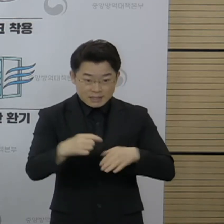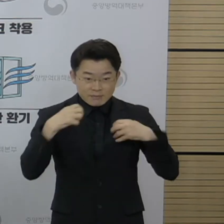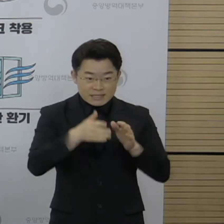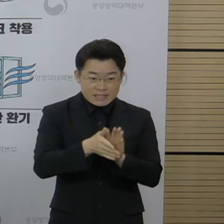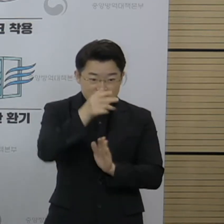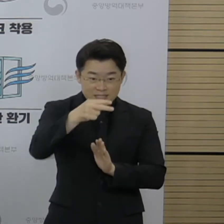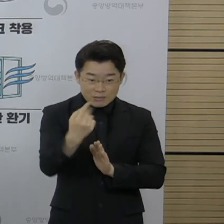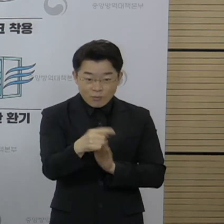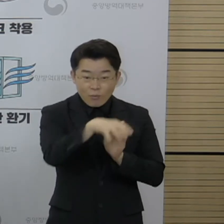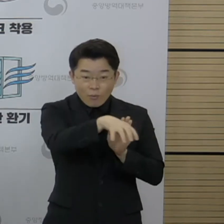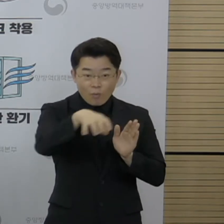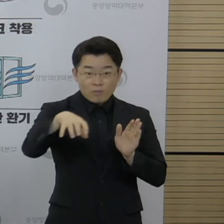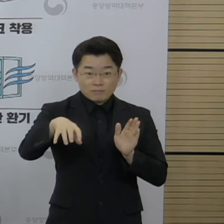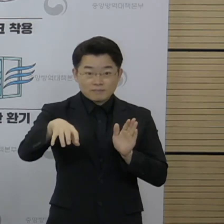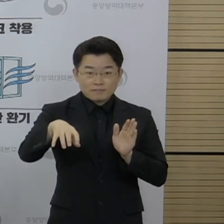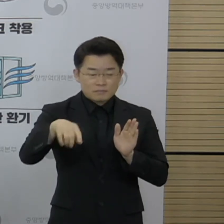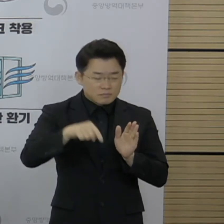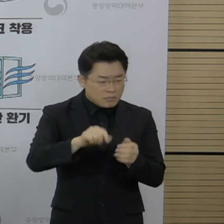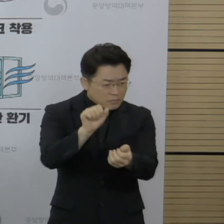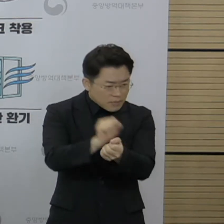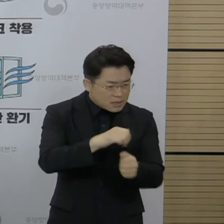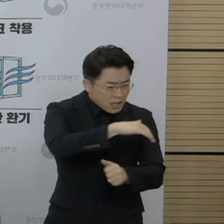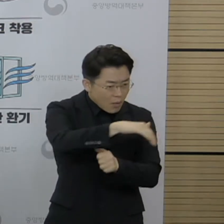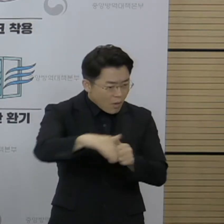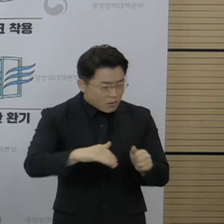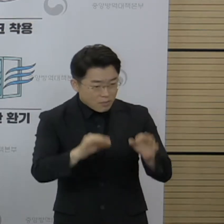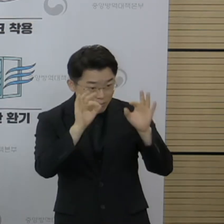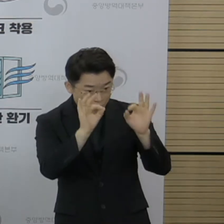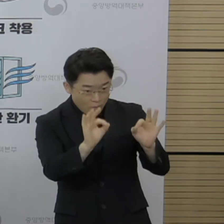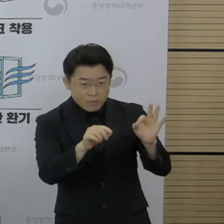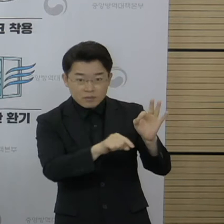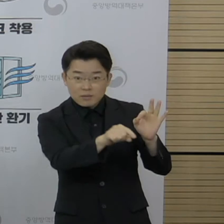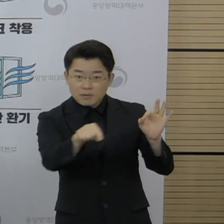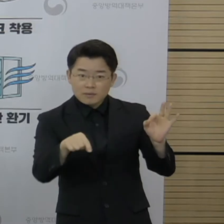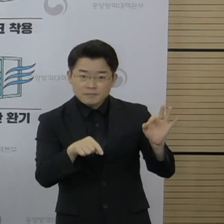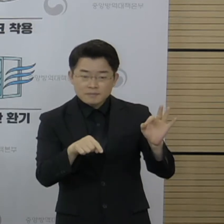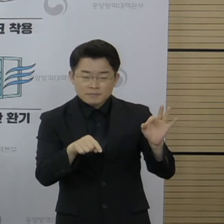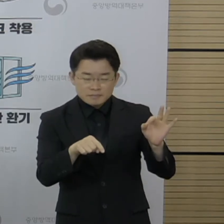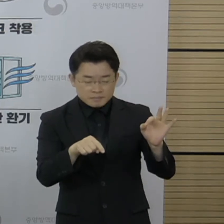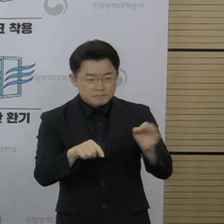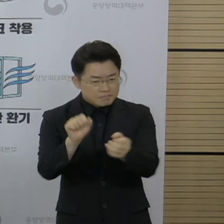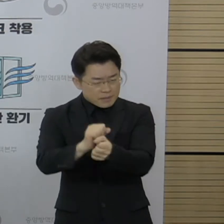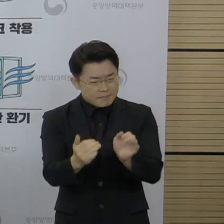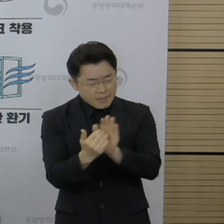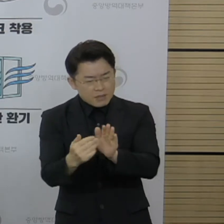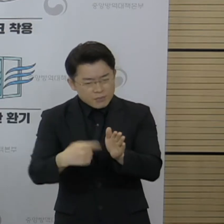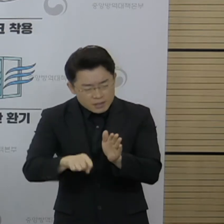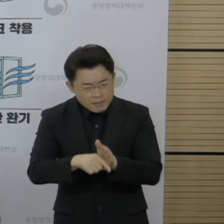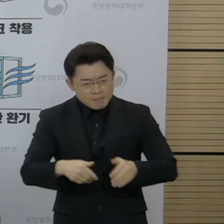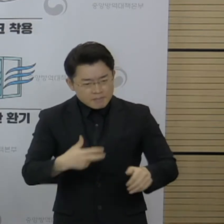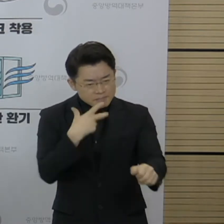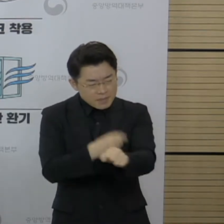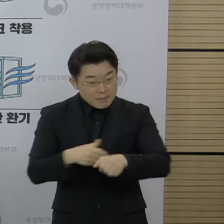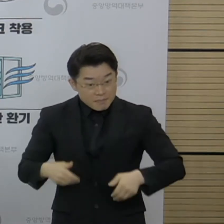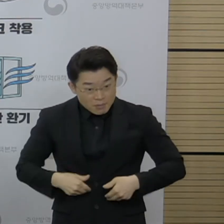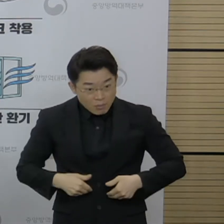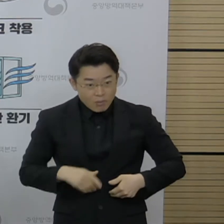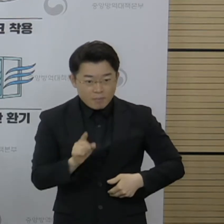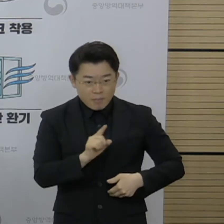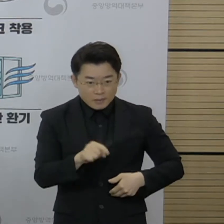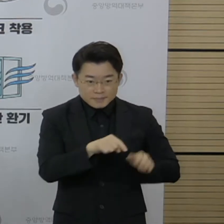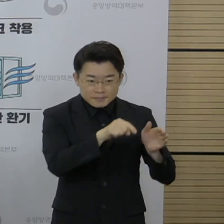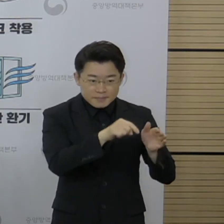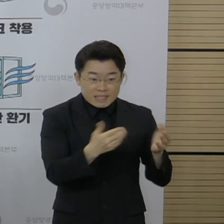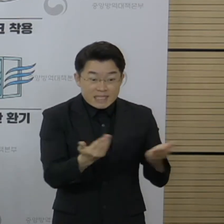해당 지자체의 유행 상황을 반영해서 전파 차단을 위해서 시급하게 접종이 필요한 대민